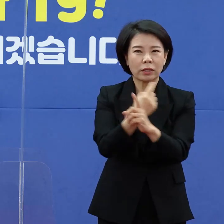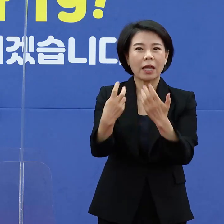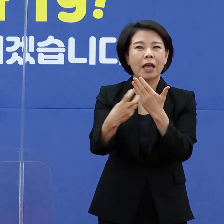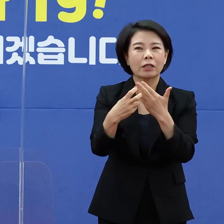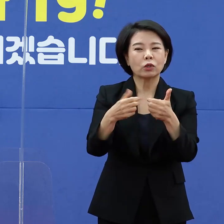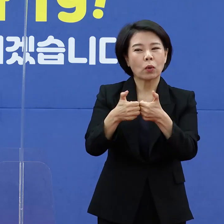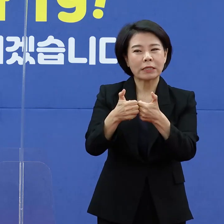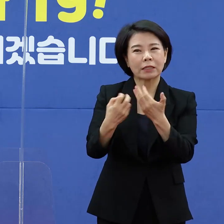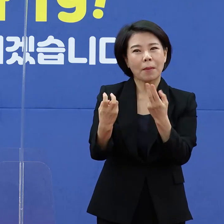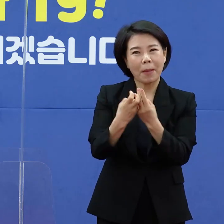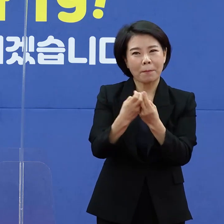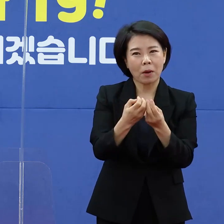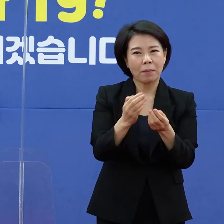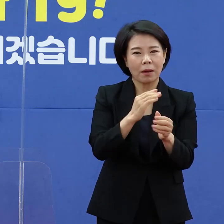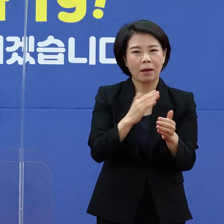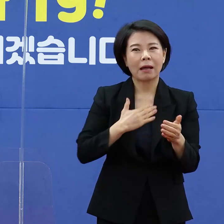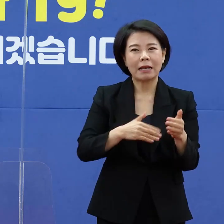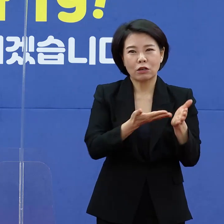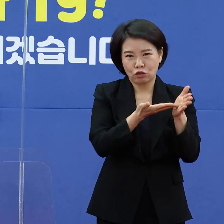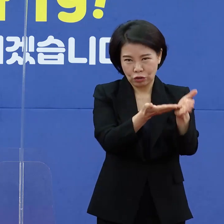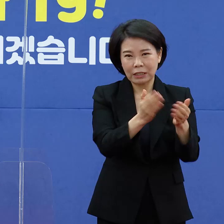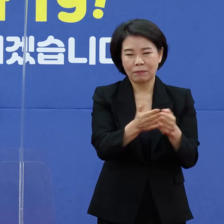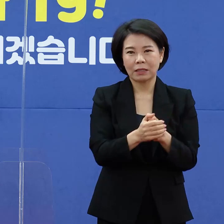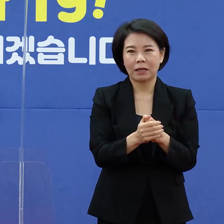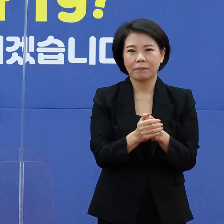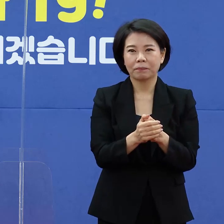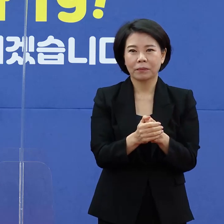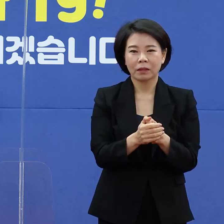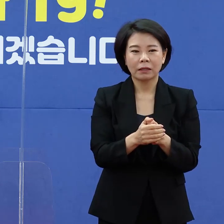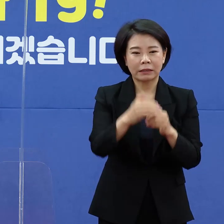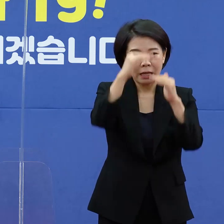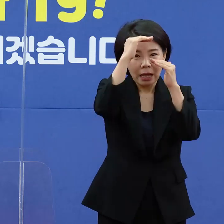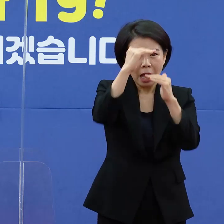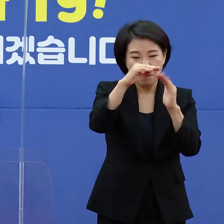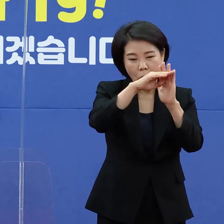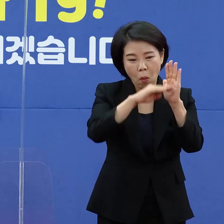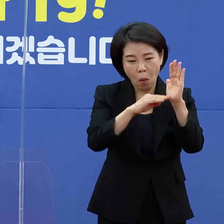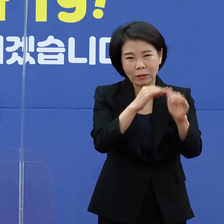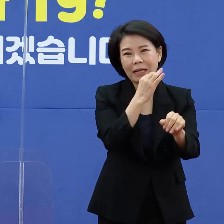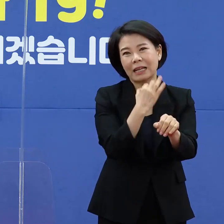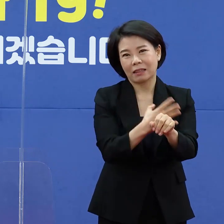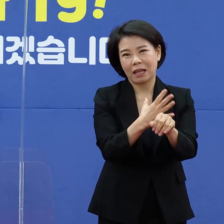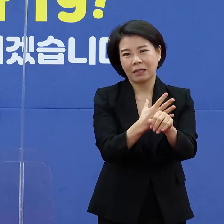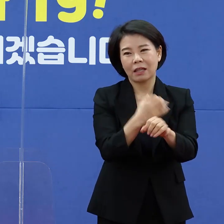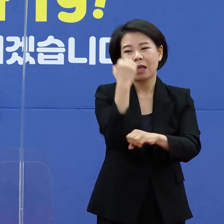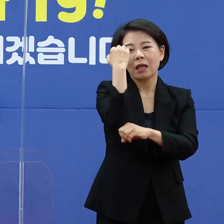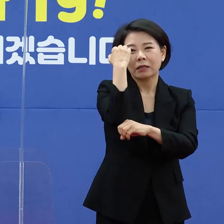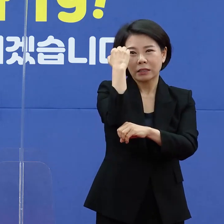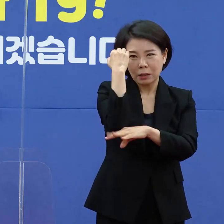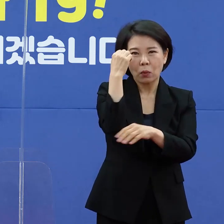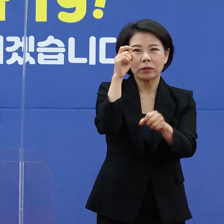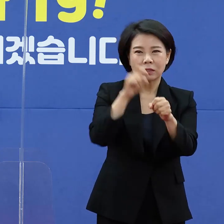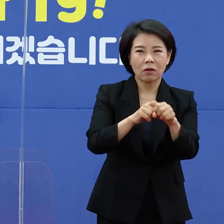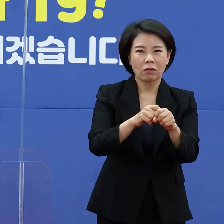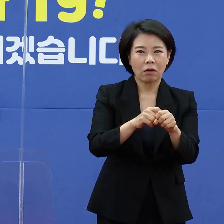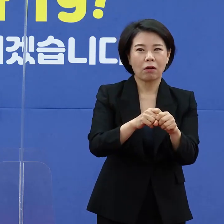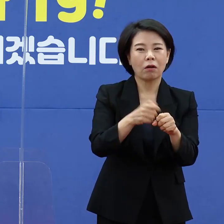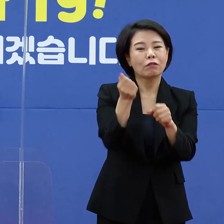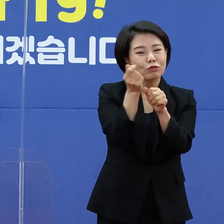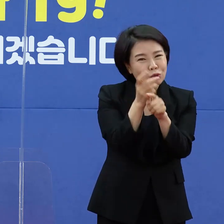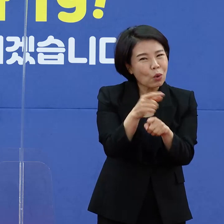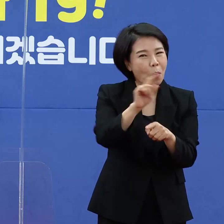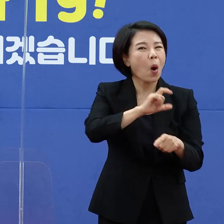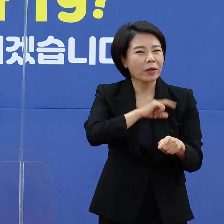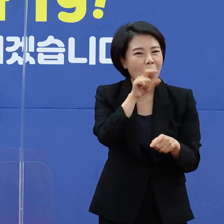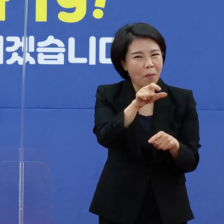방법 등을 안내하게 됩니다. 역학조사 항목도 보다 단순화해서 기본적인 인적사원과 함께